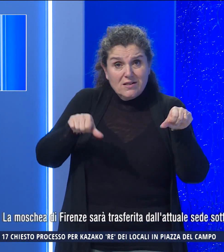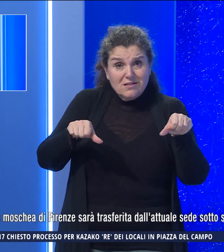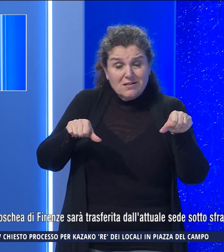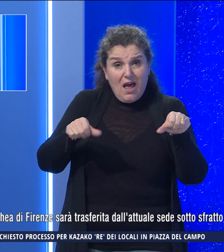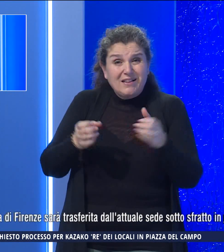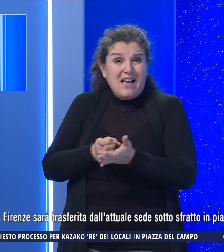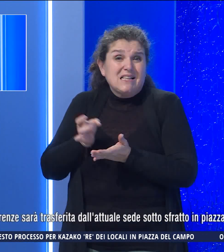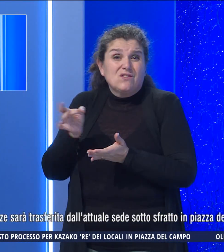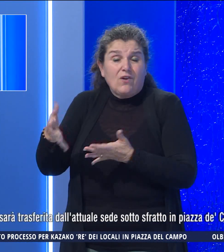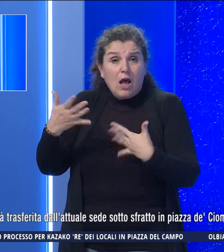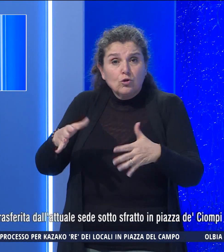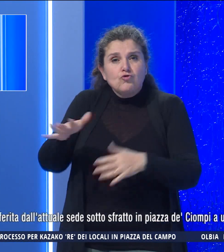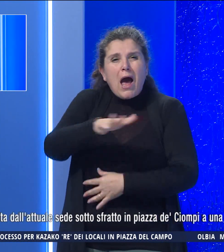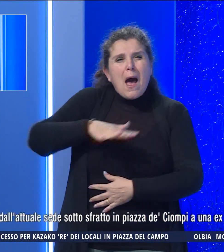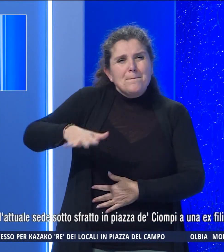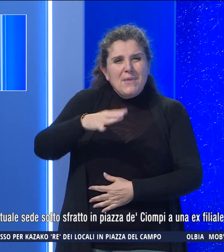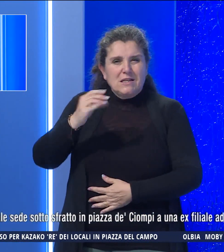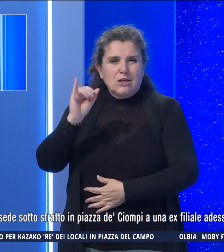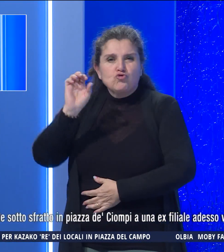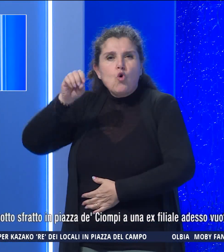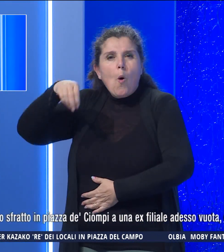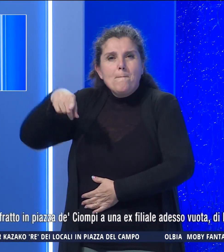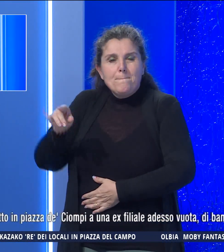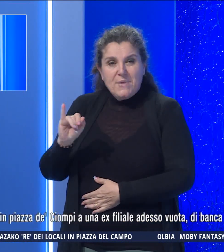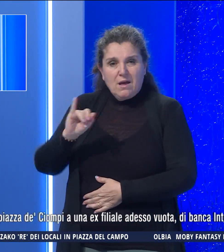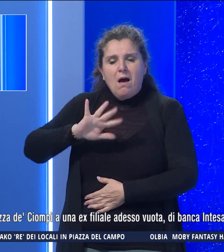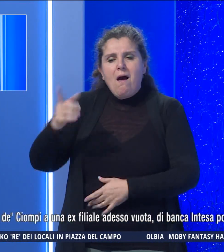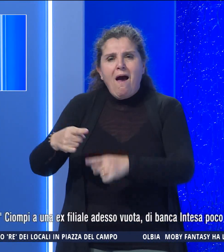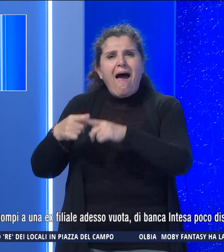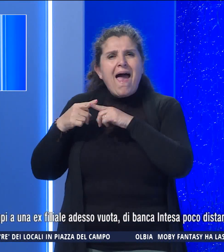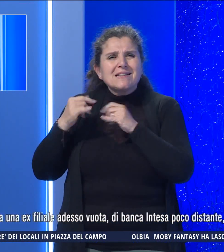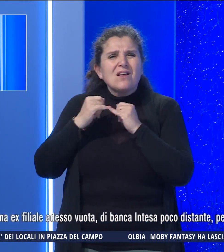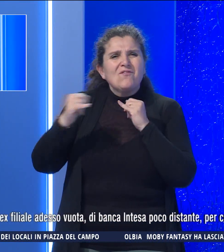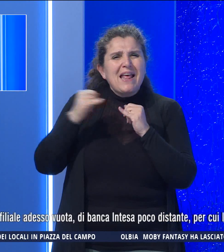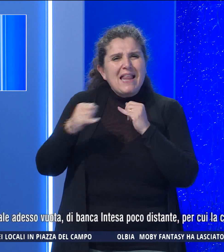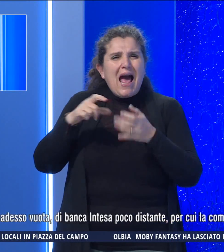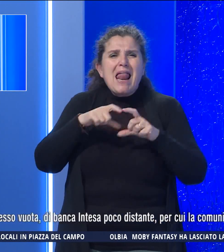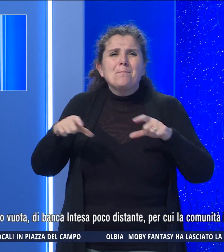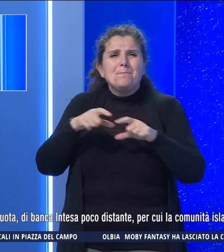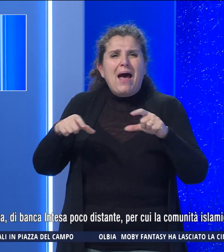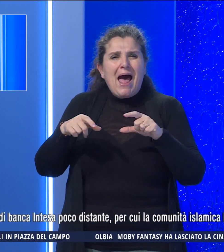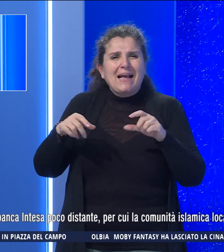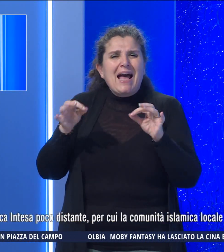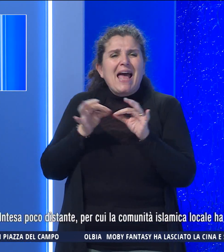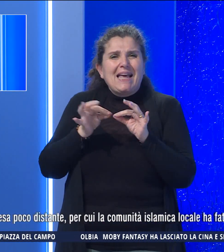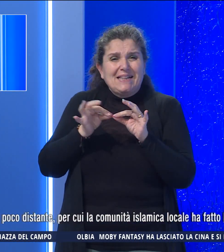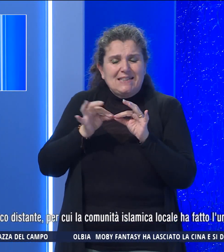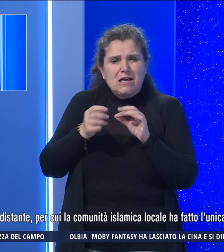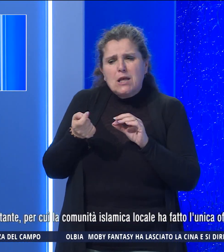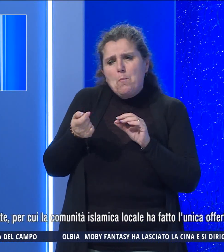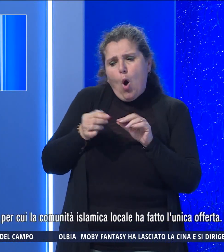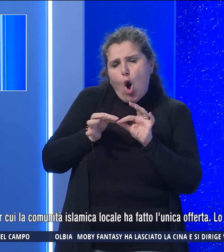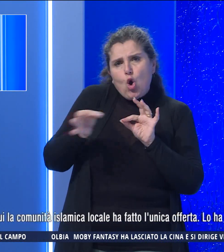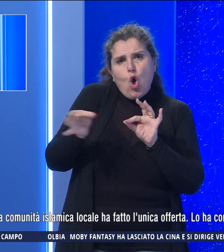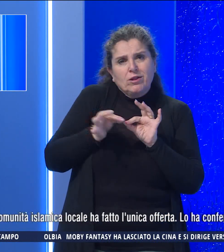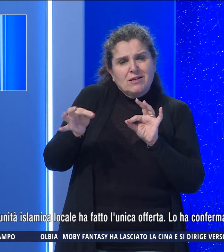sfratto in piazza dei Ciompi a una ex filiale adesso vuota di banca intesa poco distante